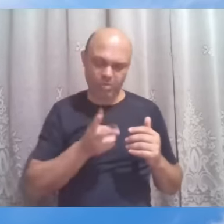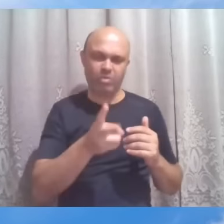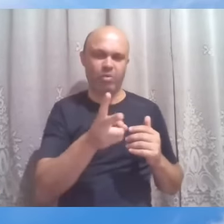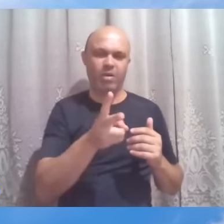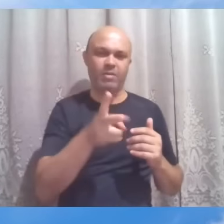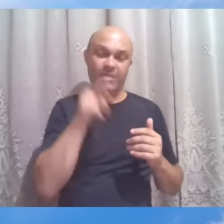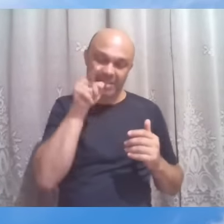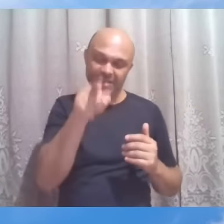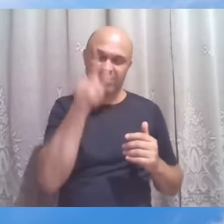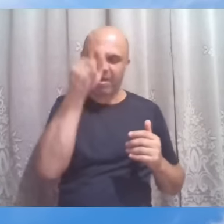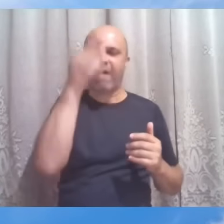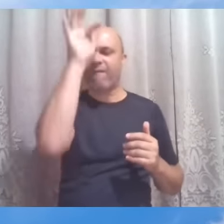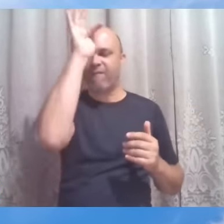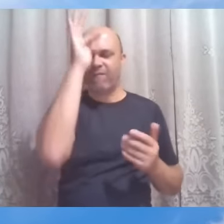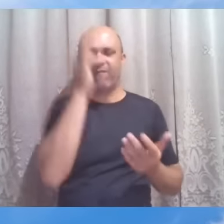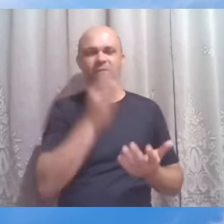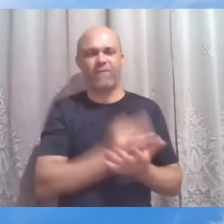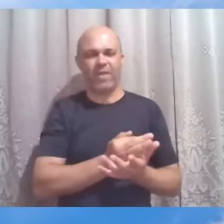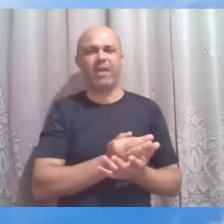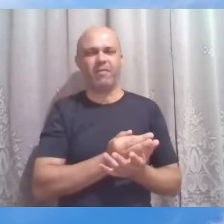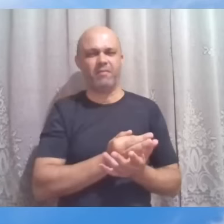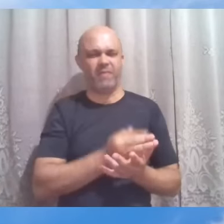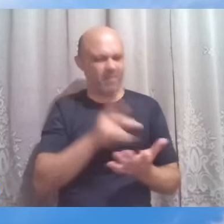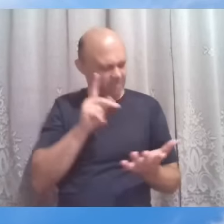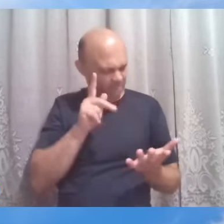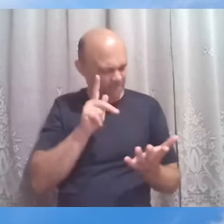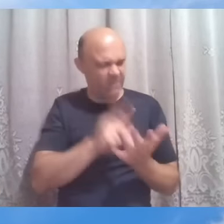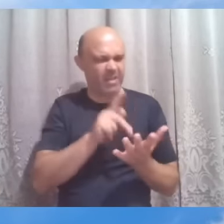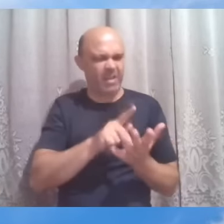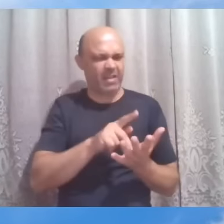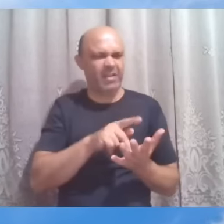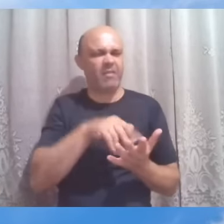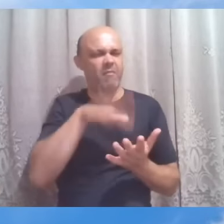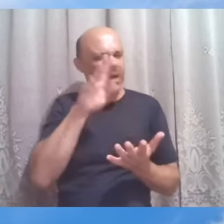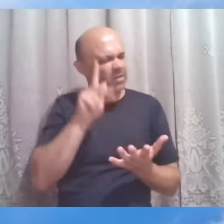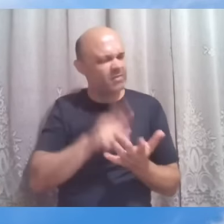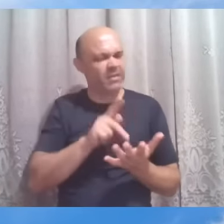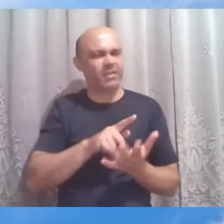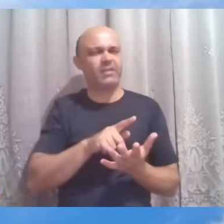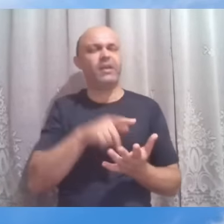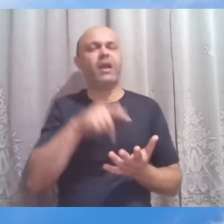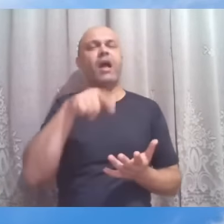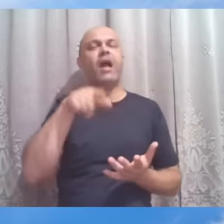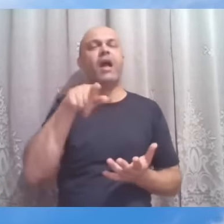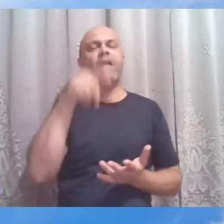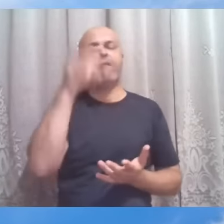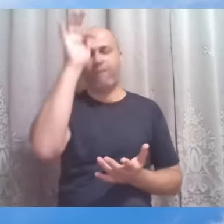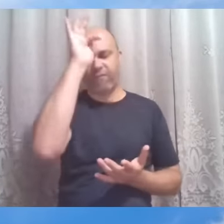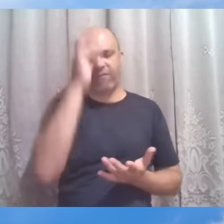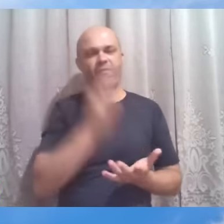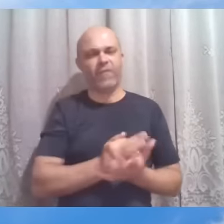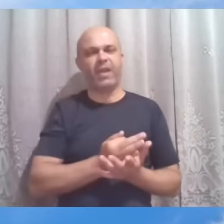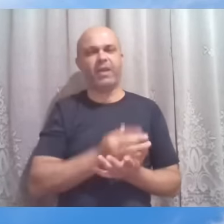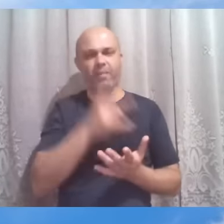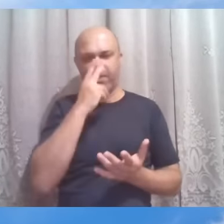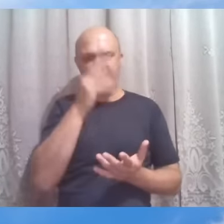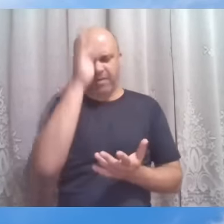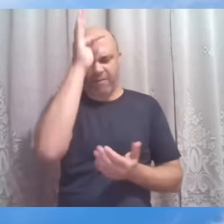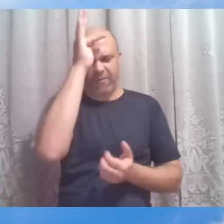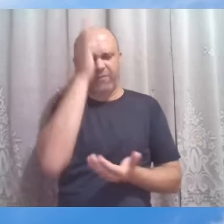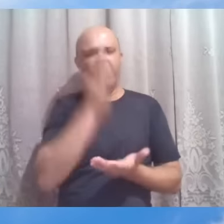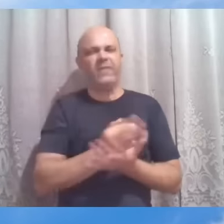fé no seu sentido mais legítimo, mais puro. A fé enquanto fidelidade a um